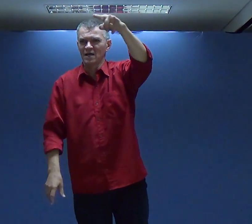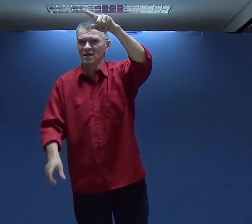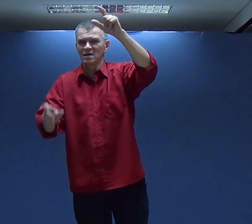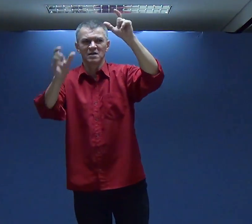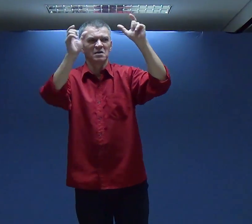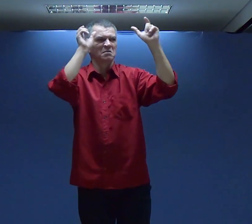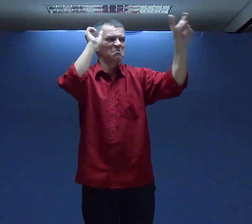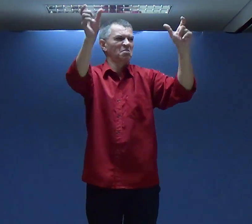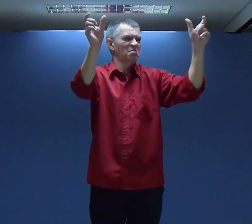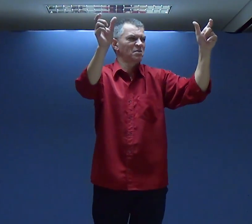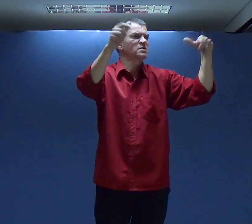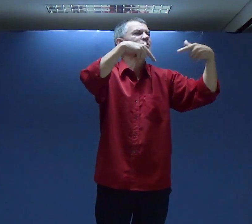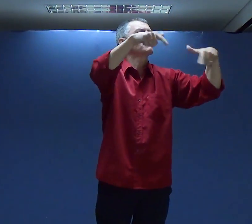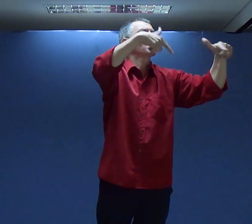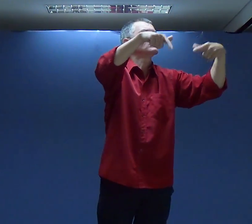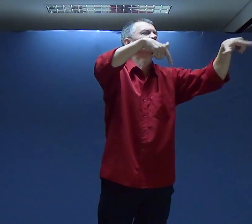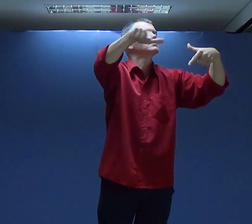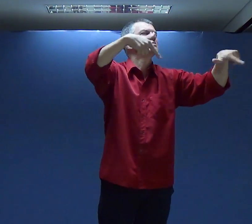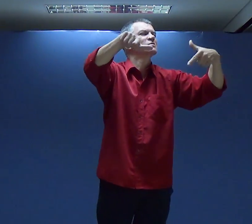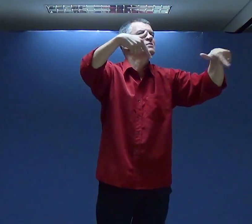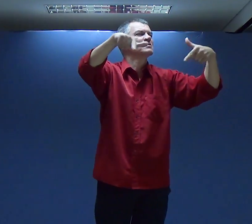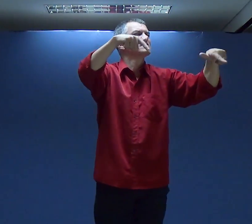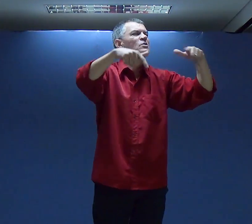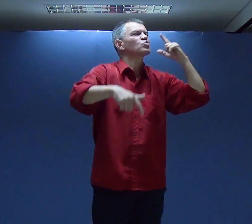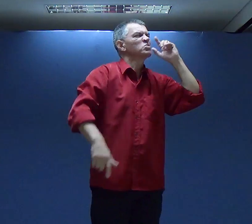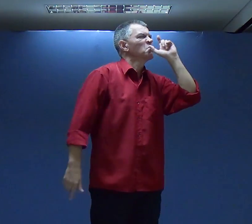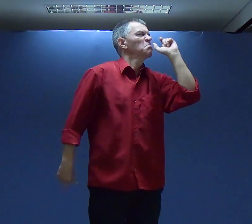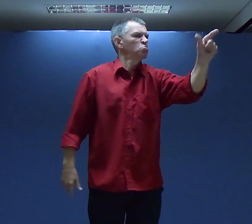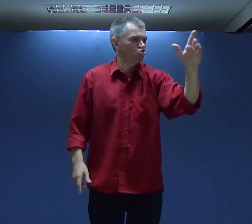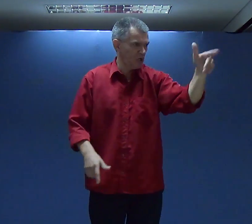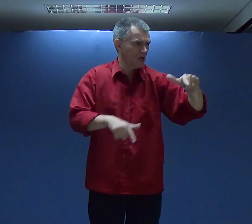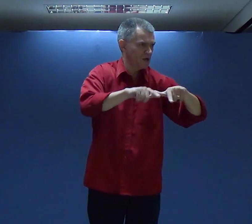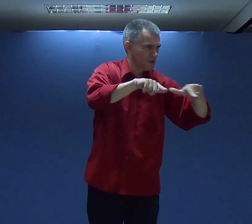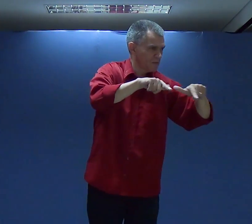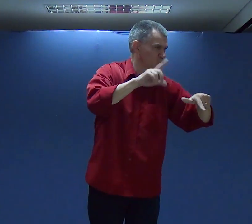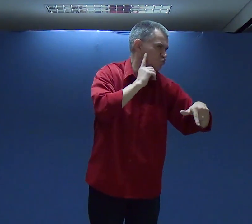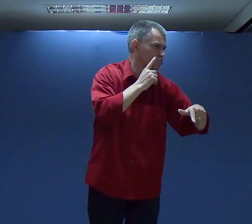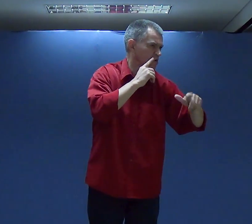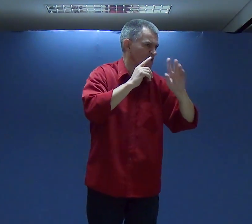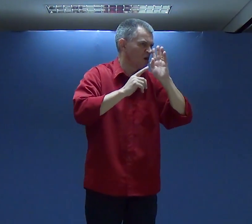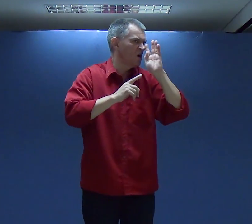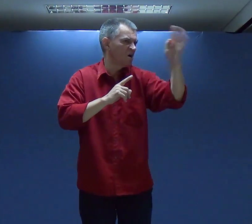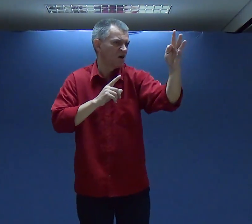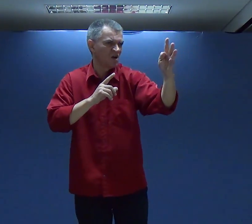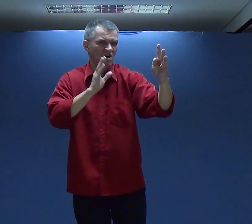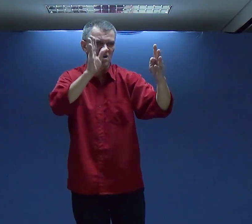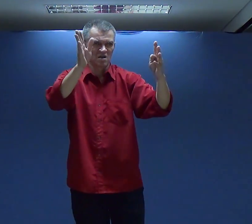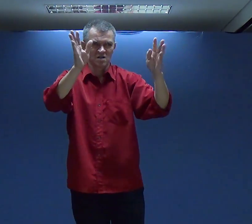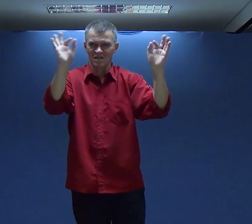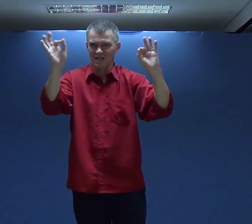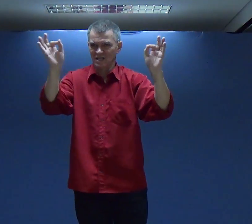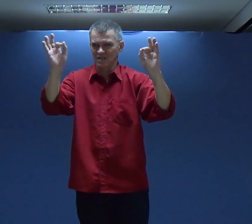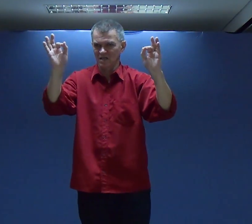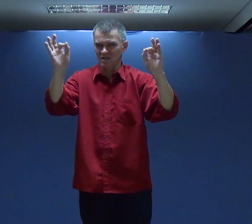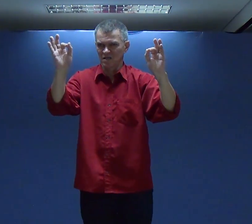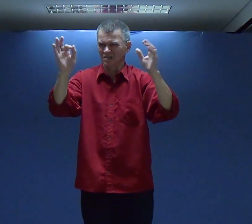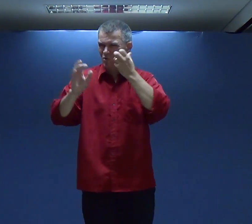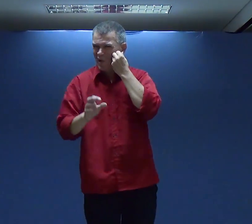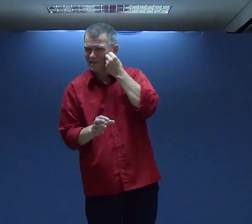Vocês Outram Já Já Está Tudo Certo Com As Pessoas Do Seu Trabalho Tudo Certo Com Alguém Que Foi Contra